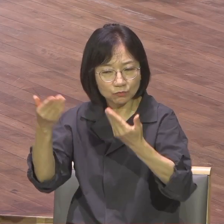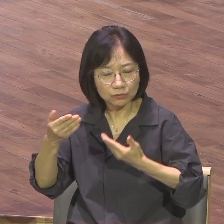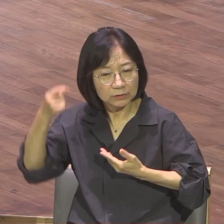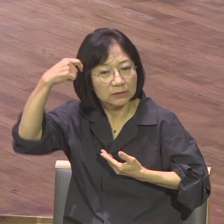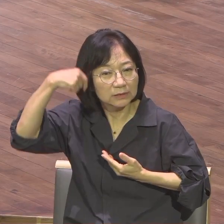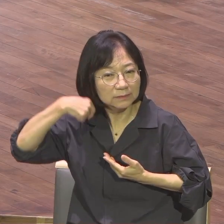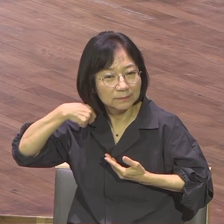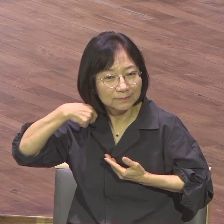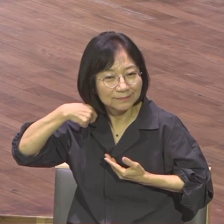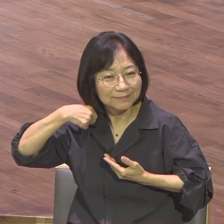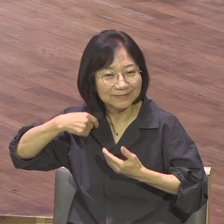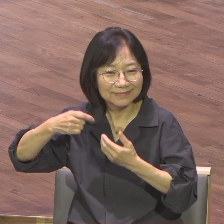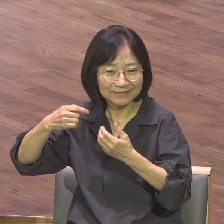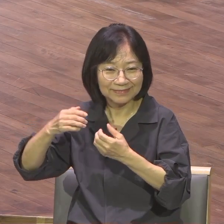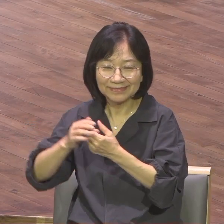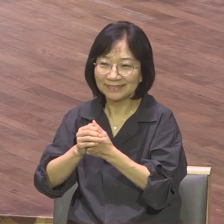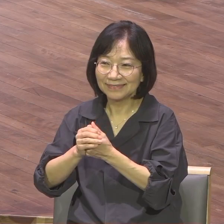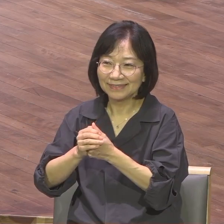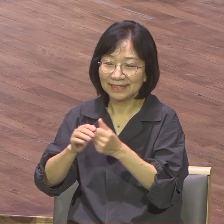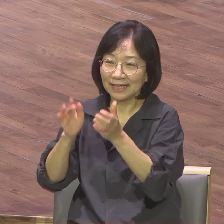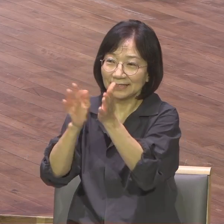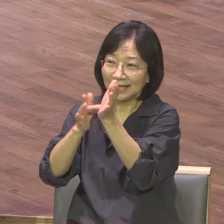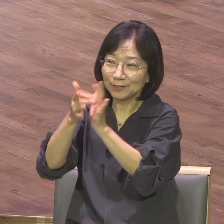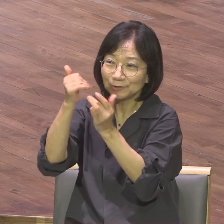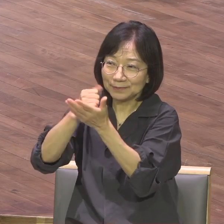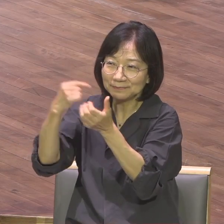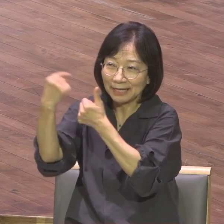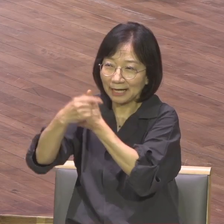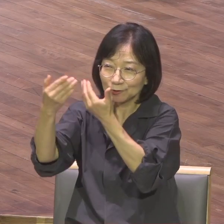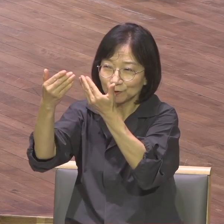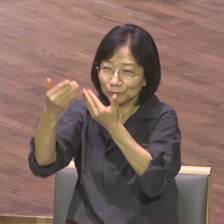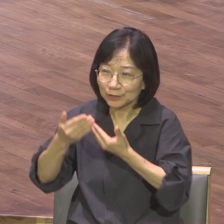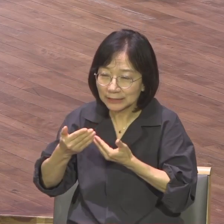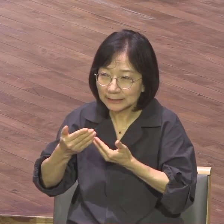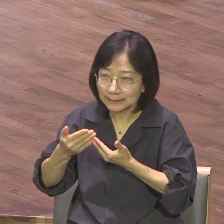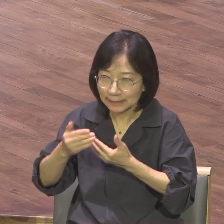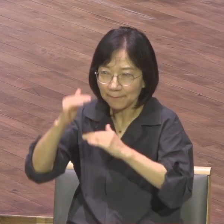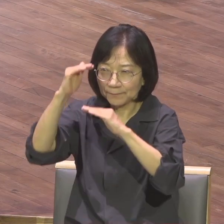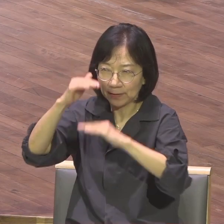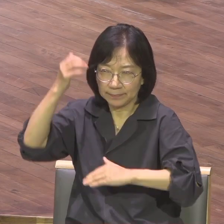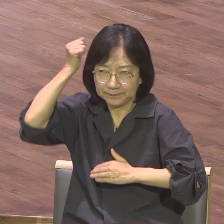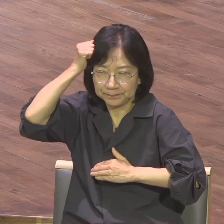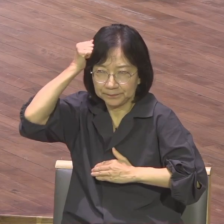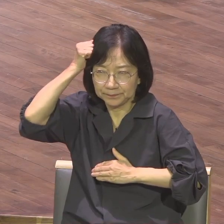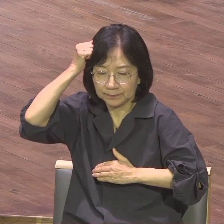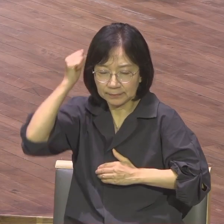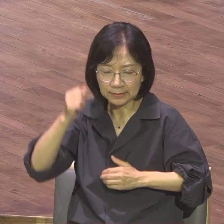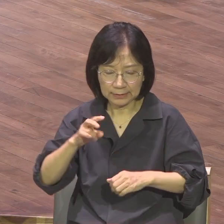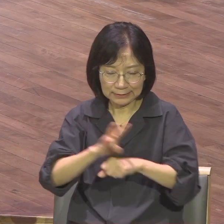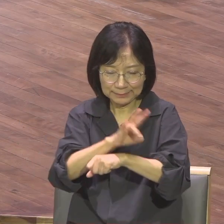예수님이 직접 가르쳐주신 망대, 여정, 이정표를 붙잡고 24속으로 한번 들어가 보시기 바랍니다